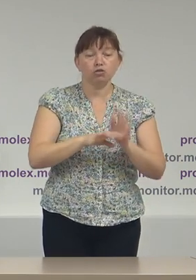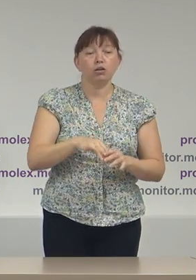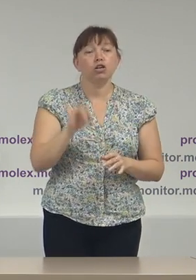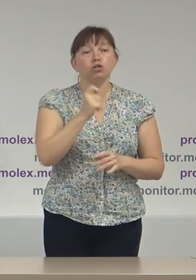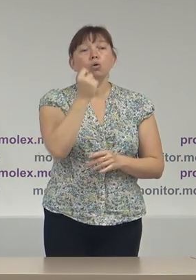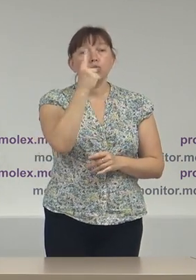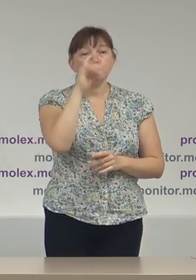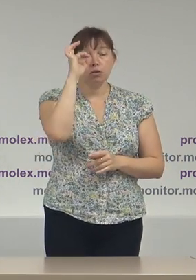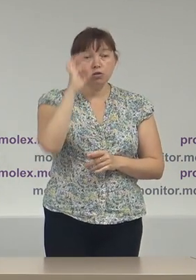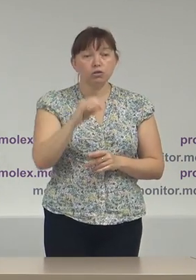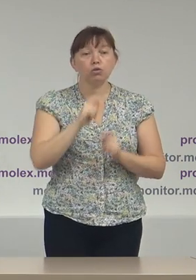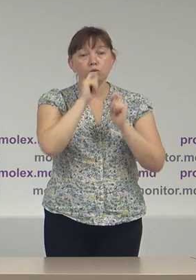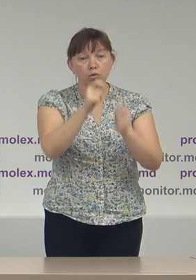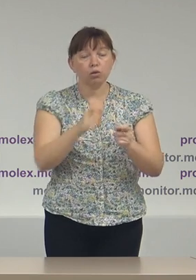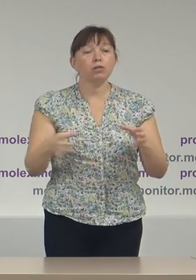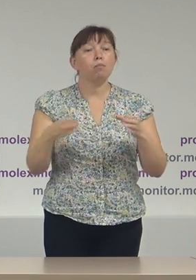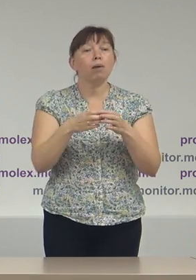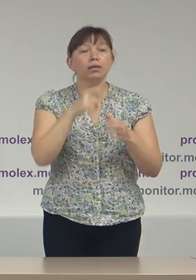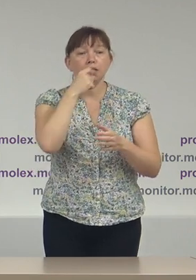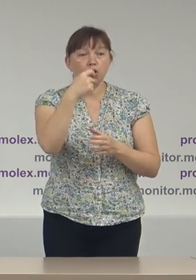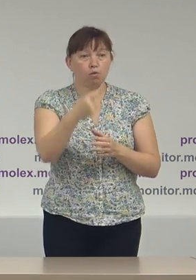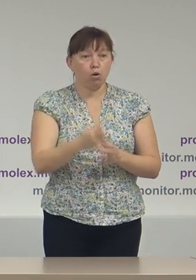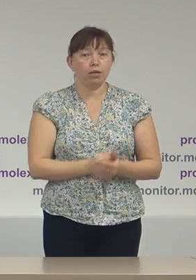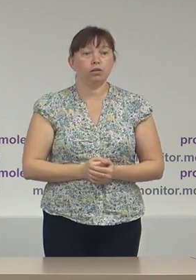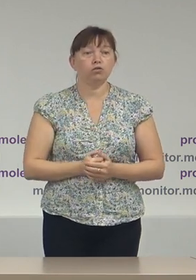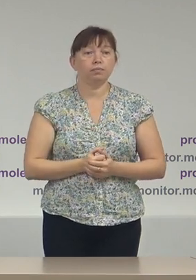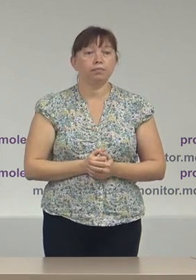% sunt donații din partea partidilor politice.